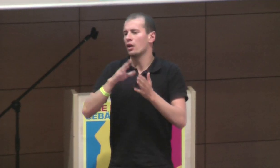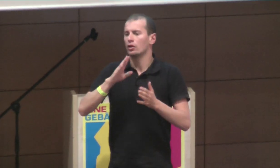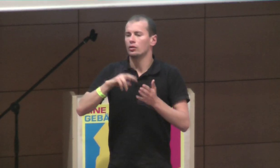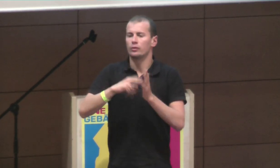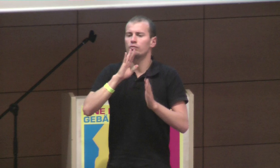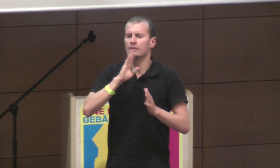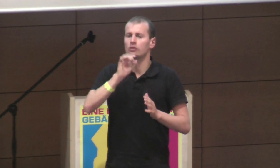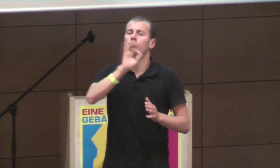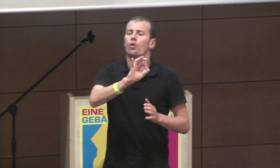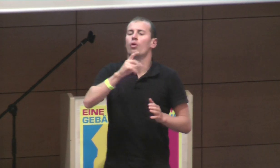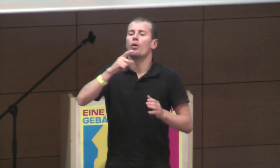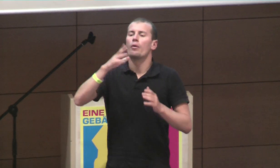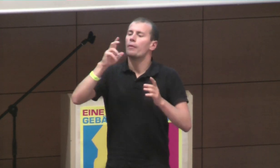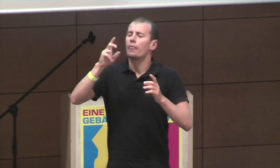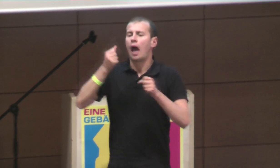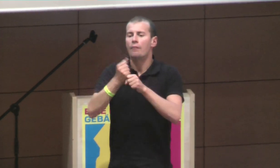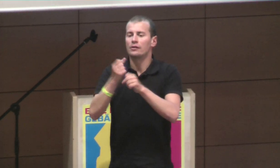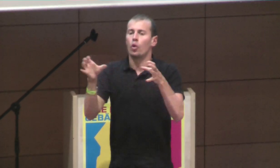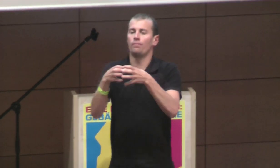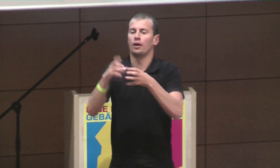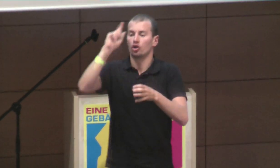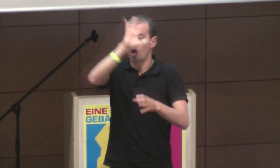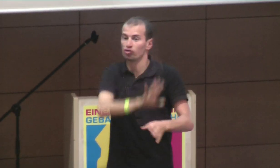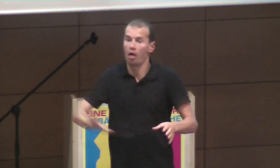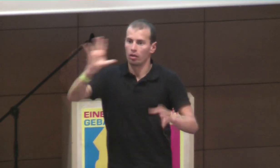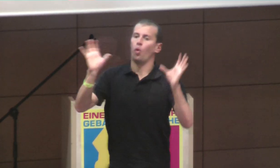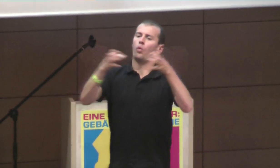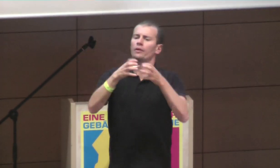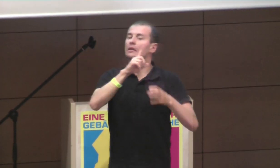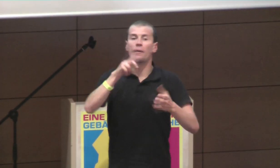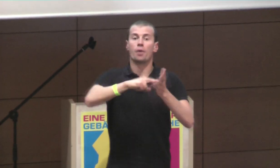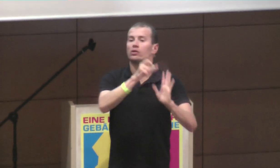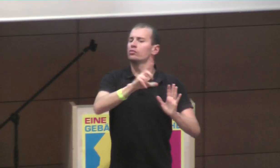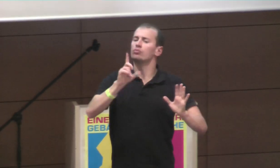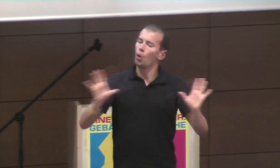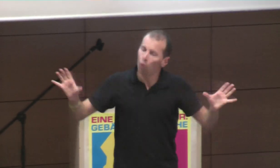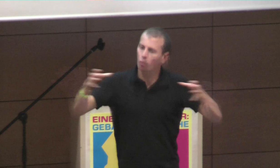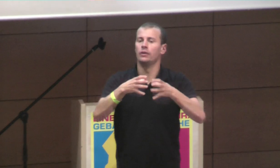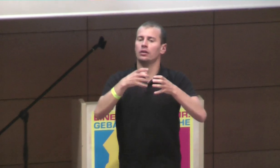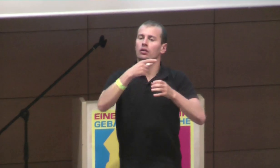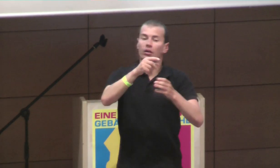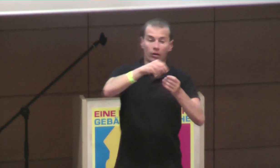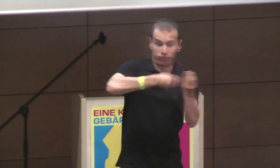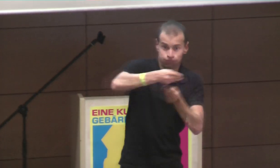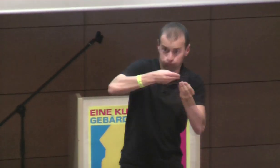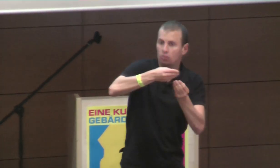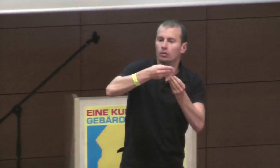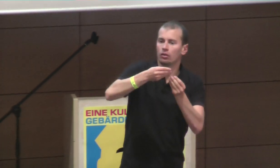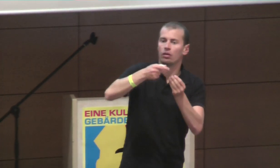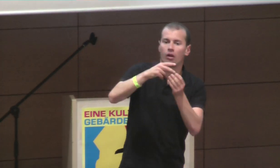geht, ähm, muss, äh, hab ich mich dann gewandert, an den behindertenpolitischen Sprecher, ähm, von Gert Stolzmann, und